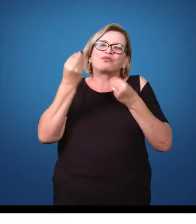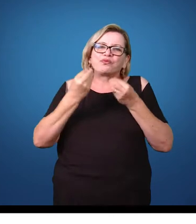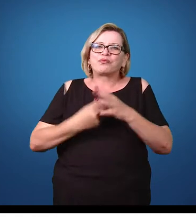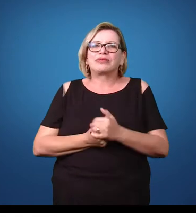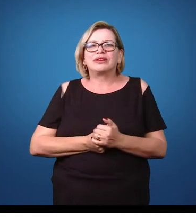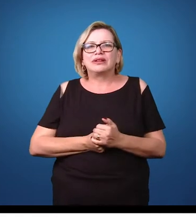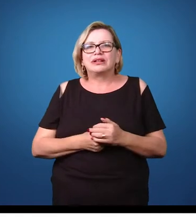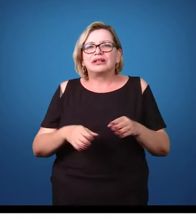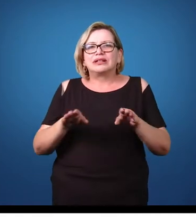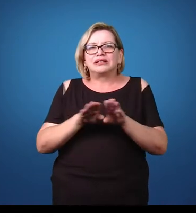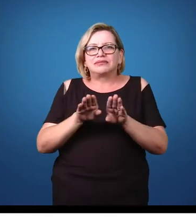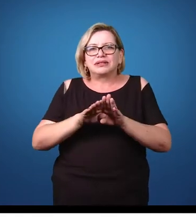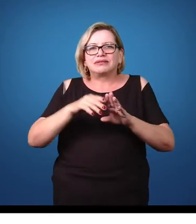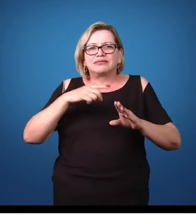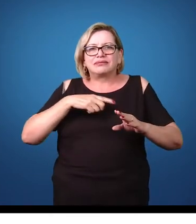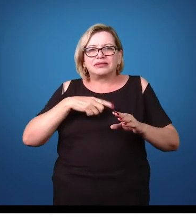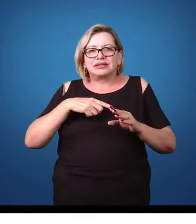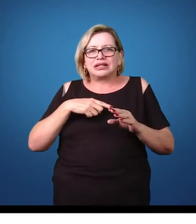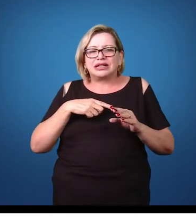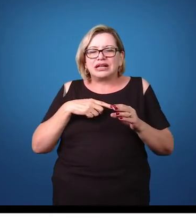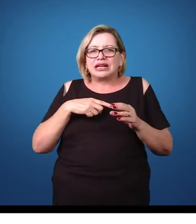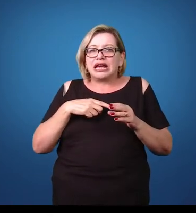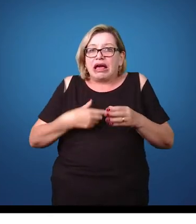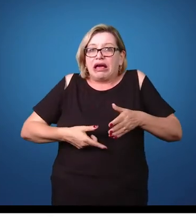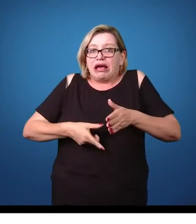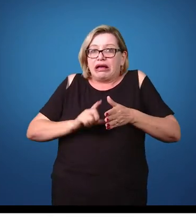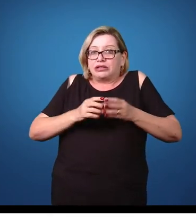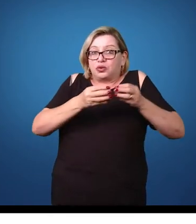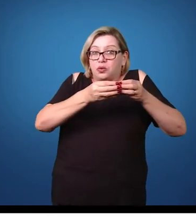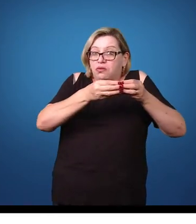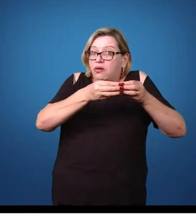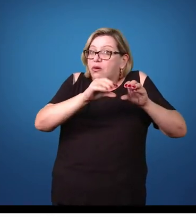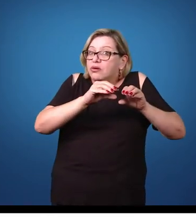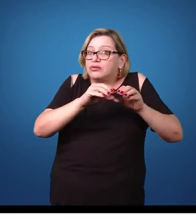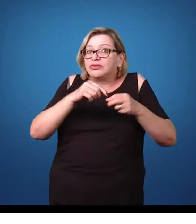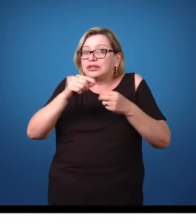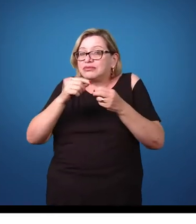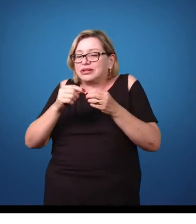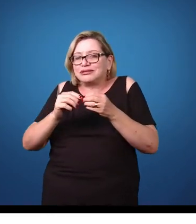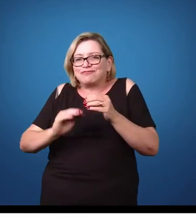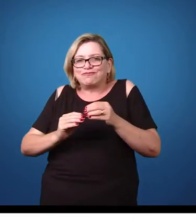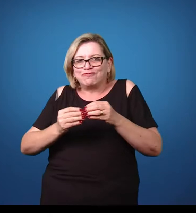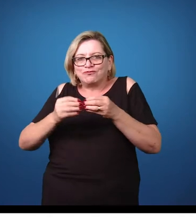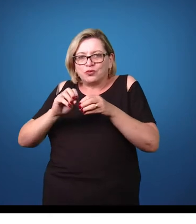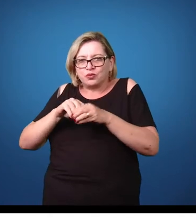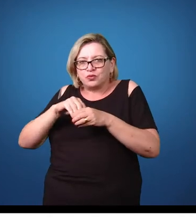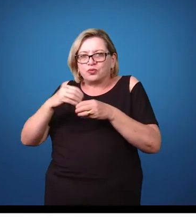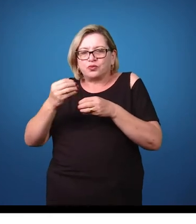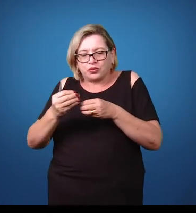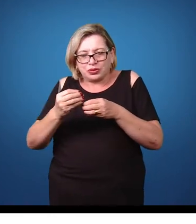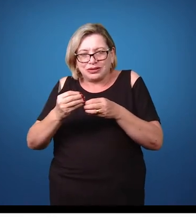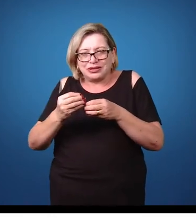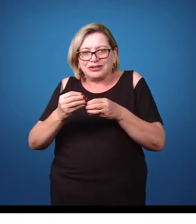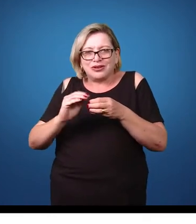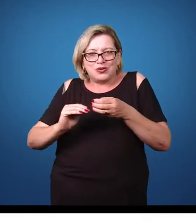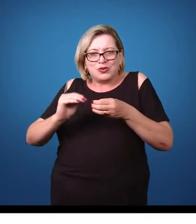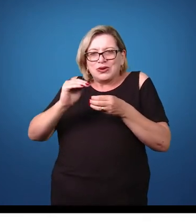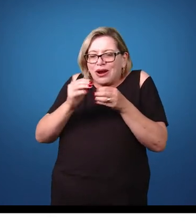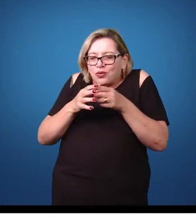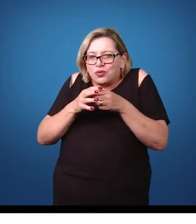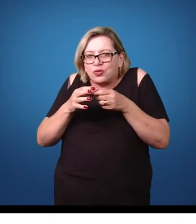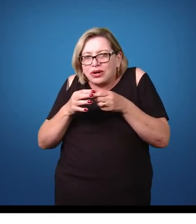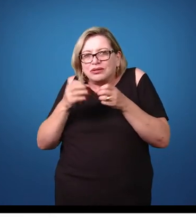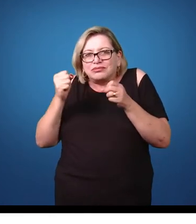região da cabeça. O piolho apresenta as formas de ovo, ninfa e forma adulta. A forma adulta, ela pode